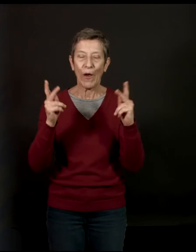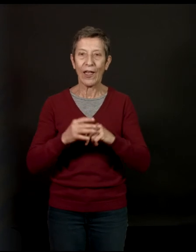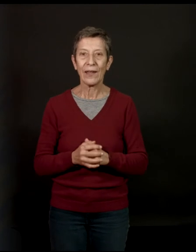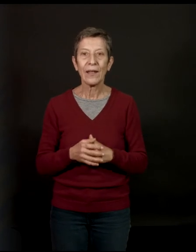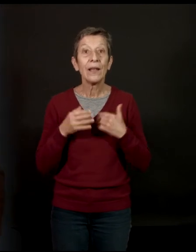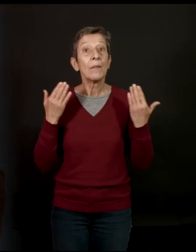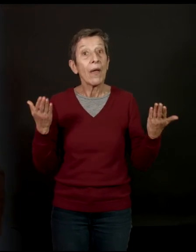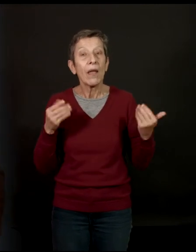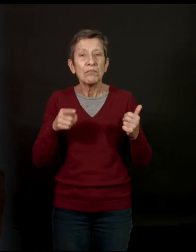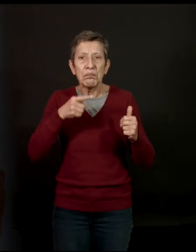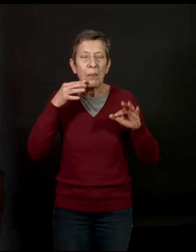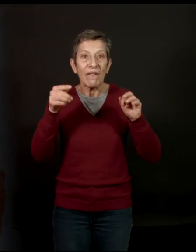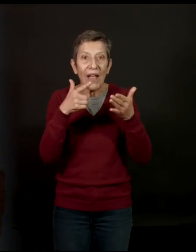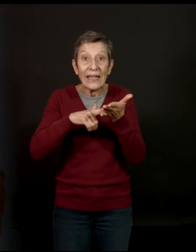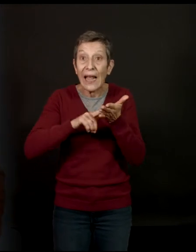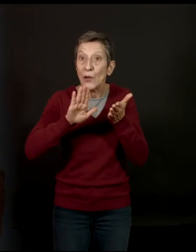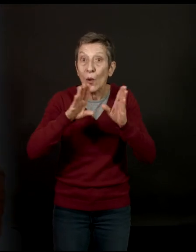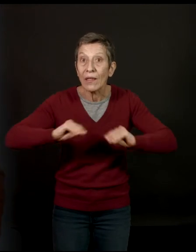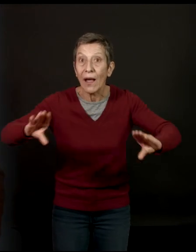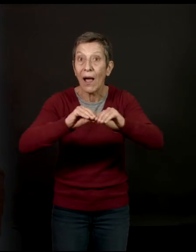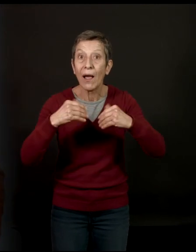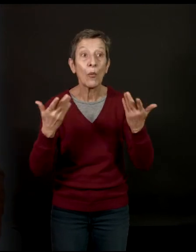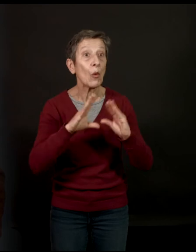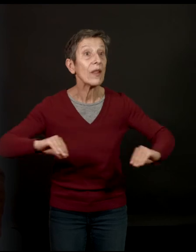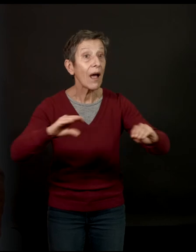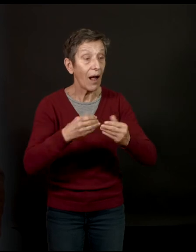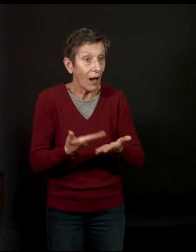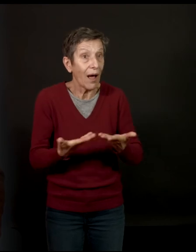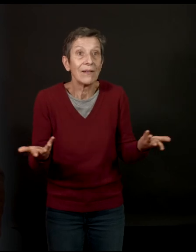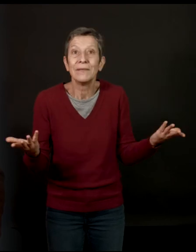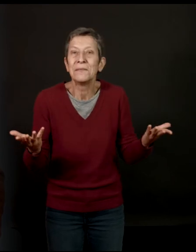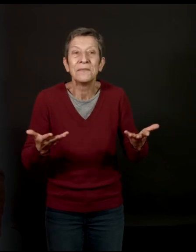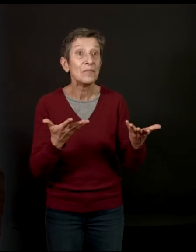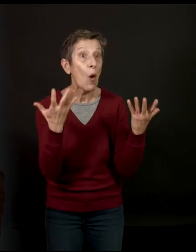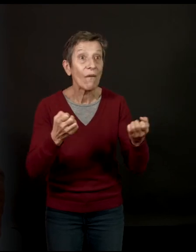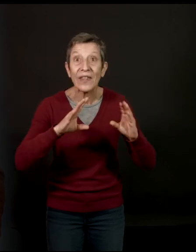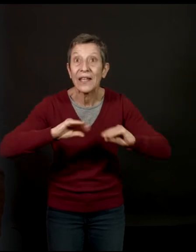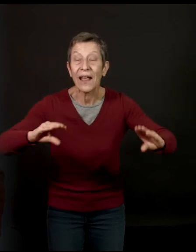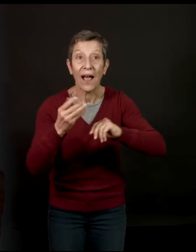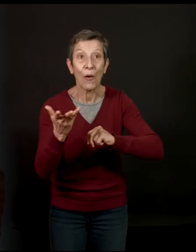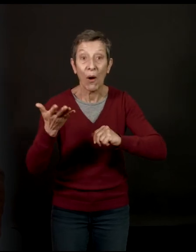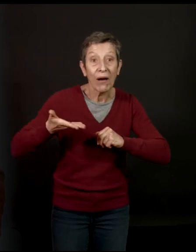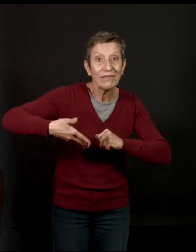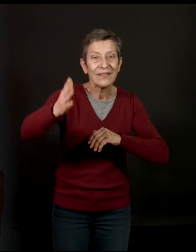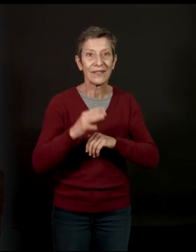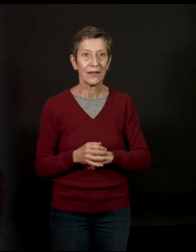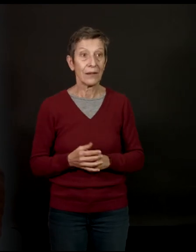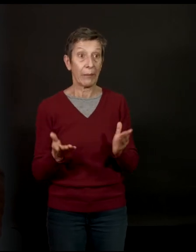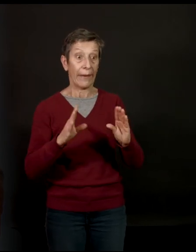Et puisqu'on parlait de littérature de terrain, quels sont vos terrains du moment et sur quels terrains vous aspirez à aller bientôt ?